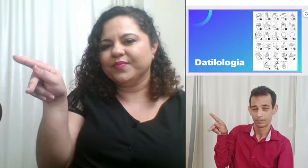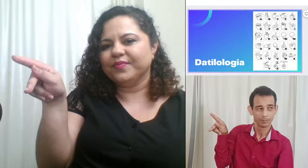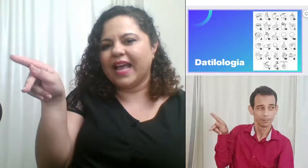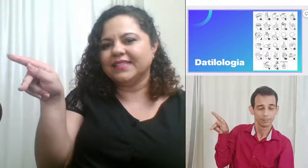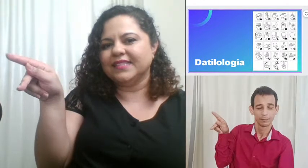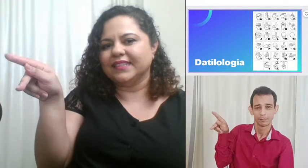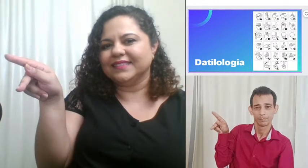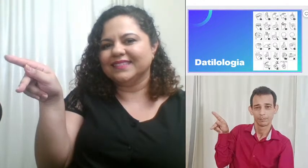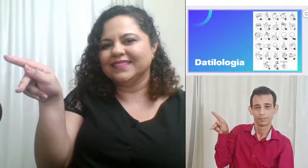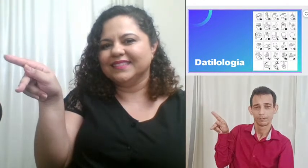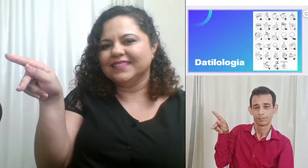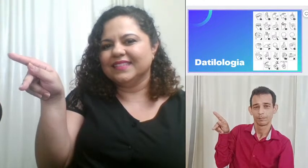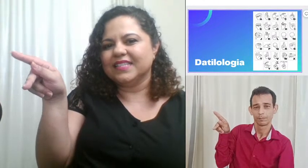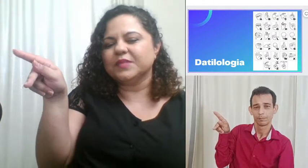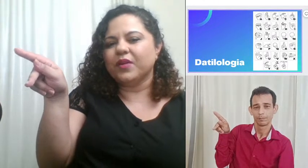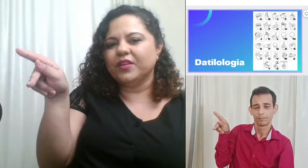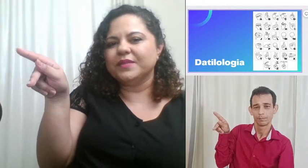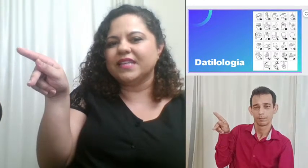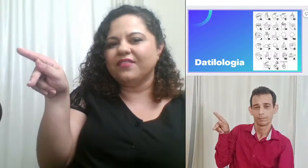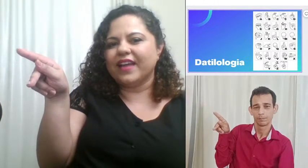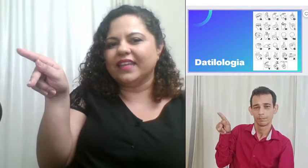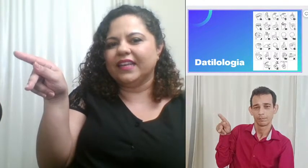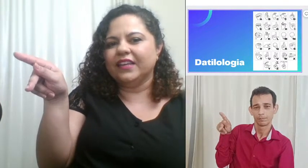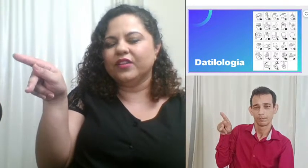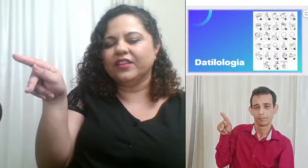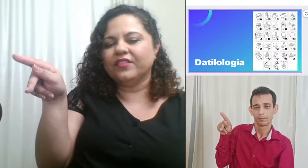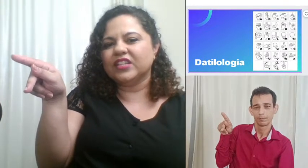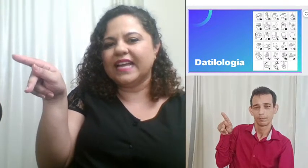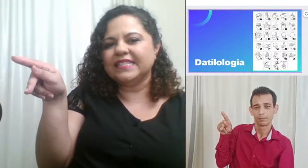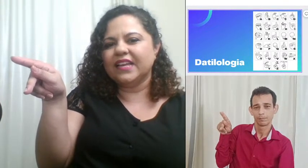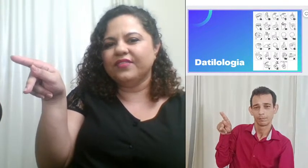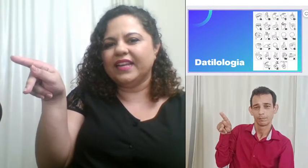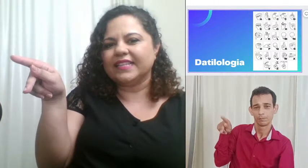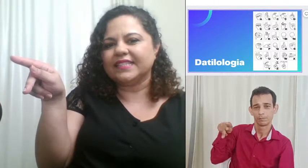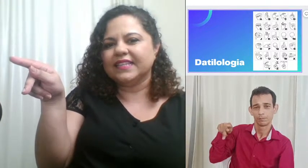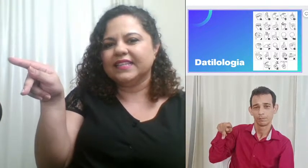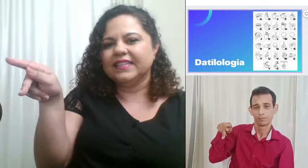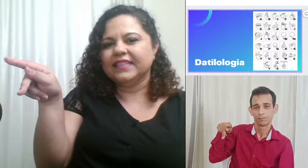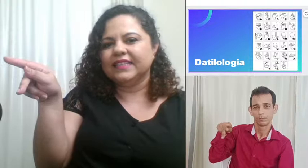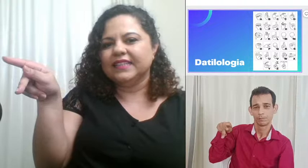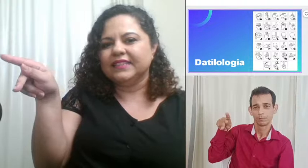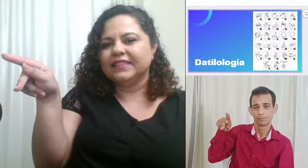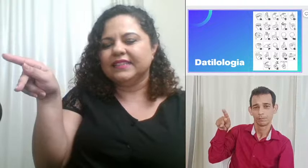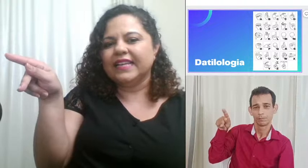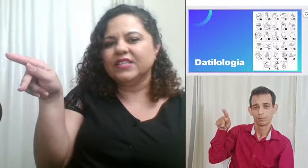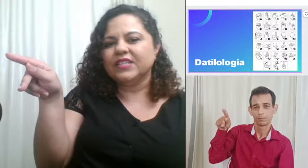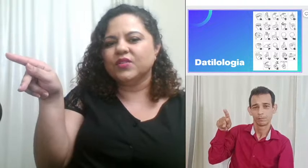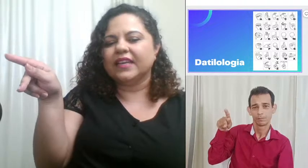assim vocês podem observar tem livro que vai te dar essa referência tá isso daqui